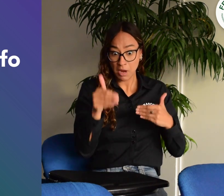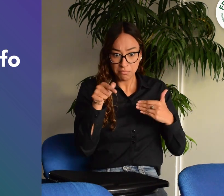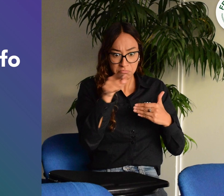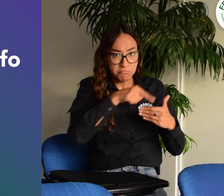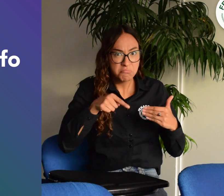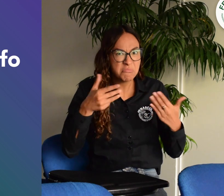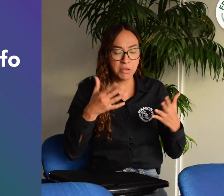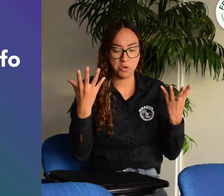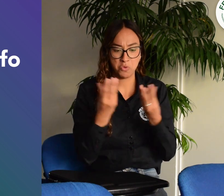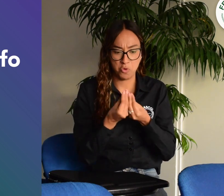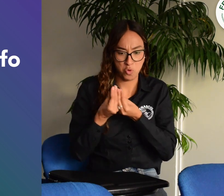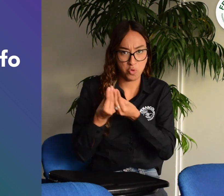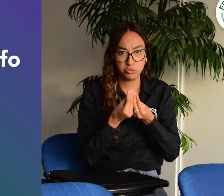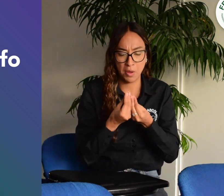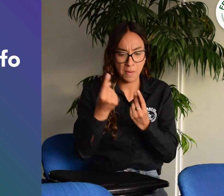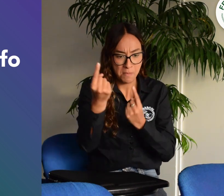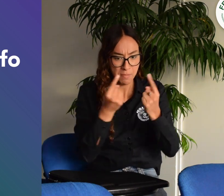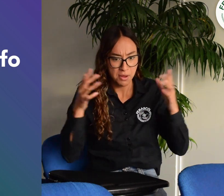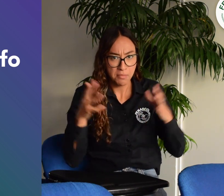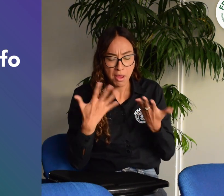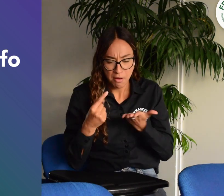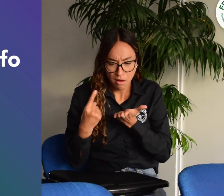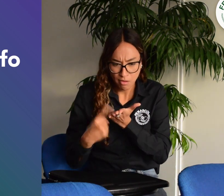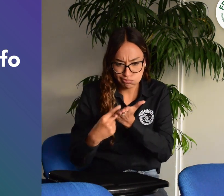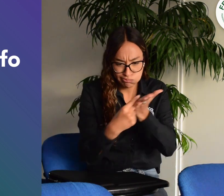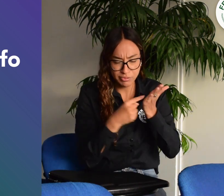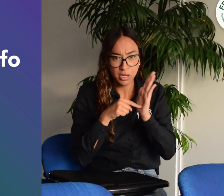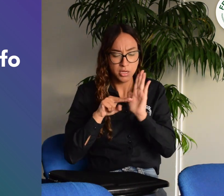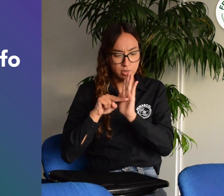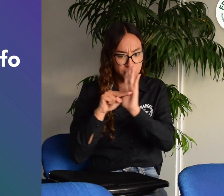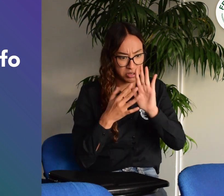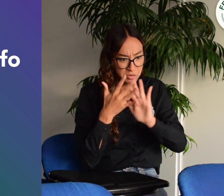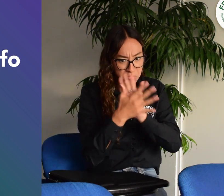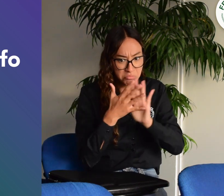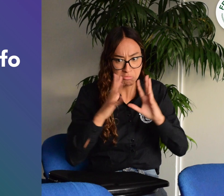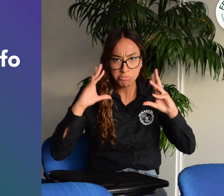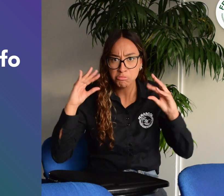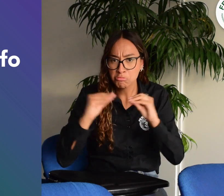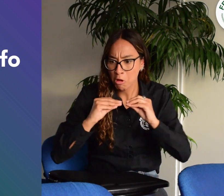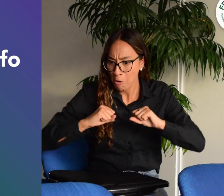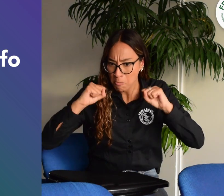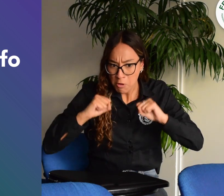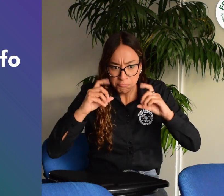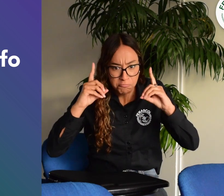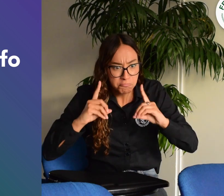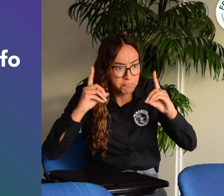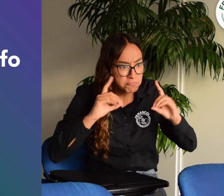Una vez establecida esta estandarización y armonización por parte del Consejo Nacional de Planeación Lingüística